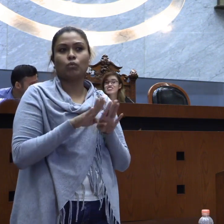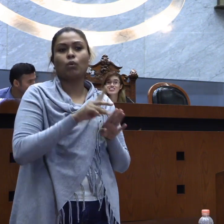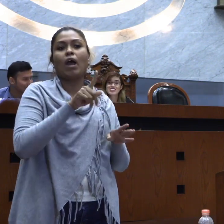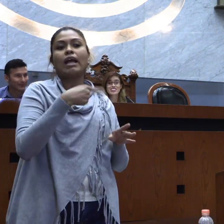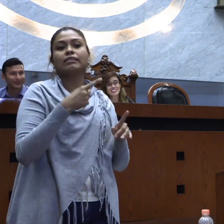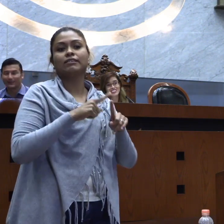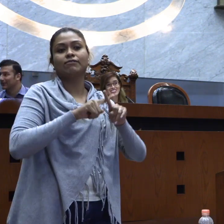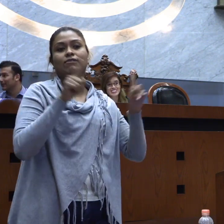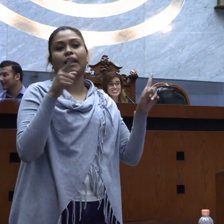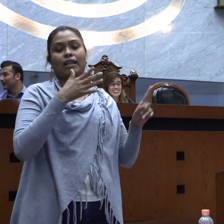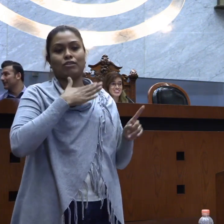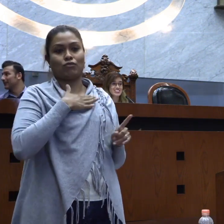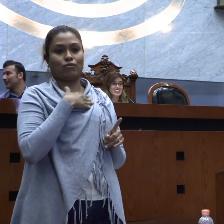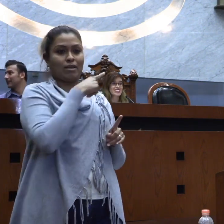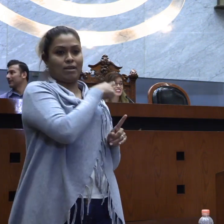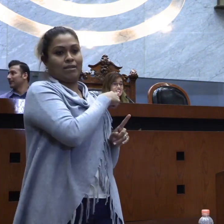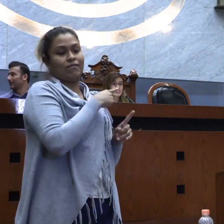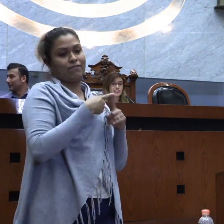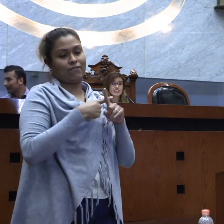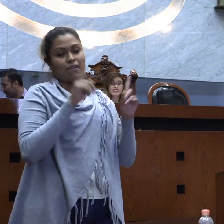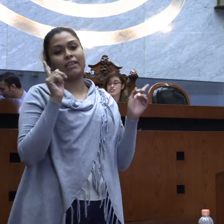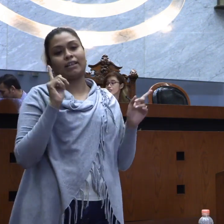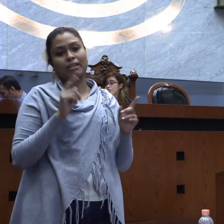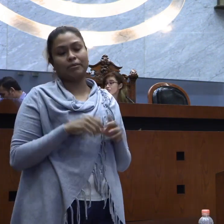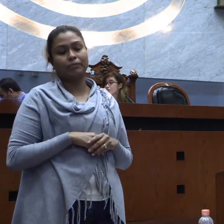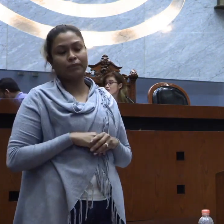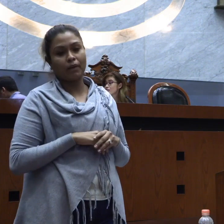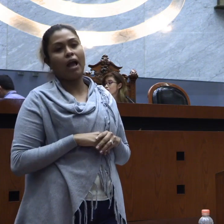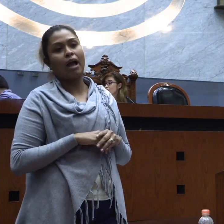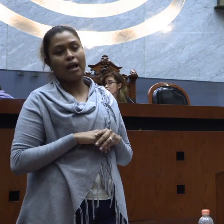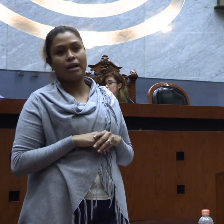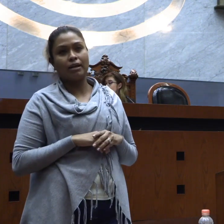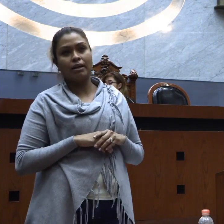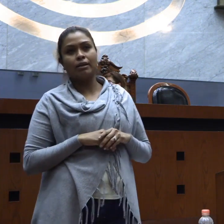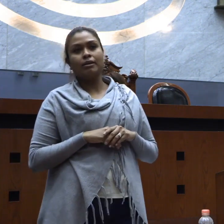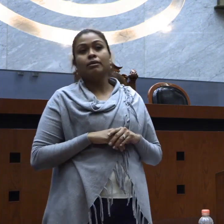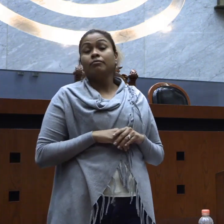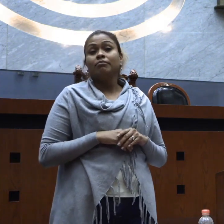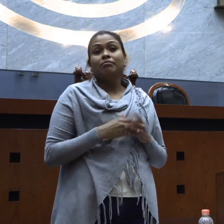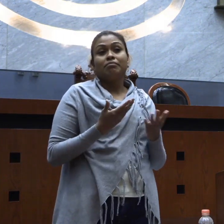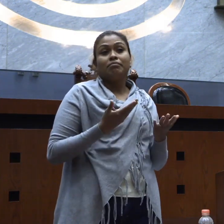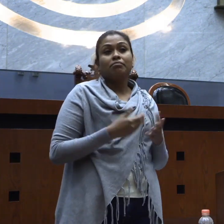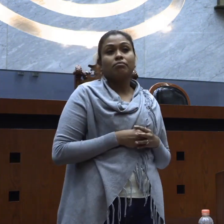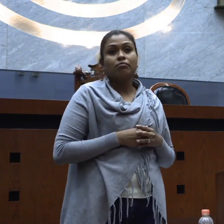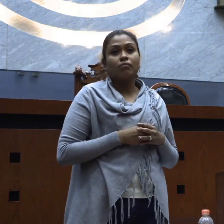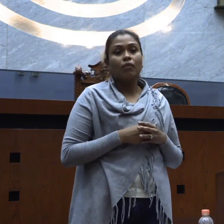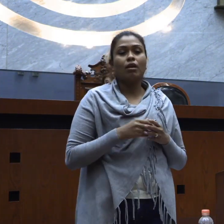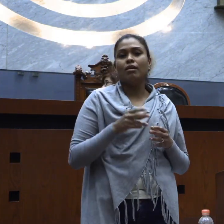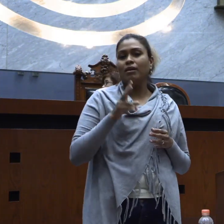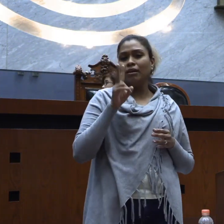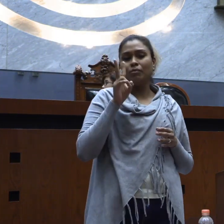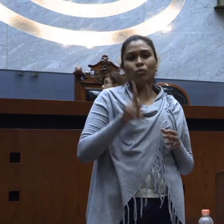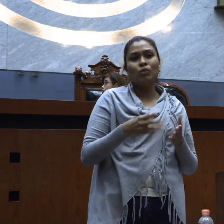me antecedió, pues la verdad veo que es diferente, diferente la situación de ella.